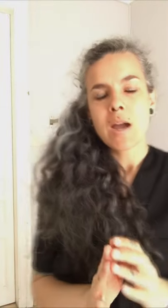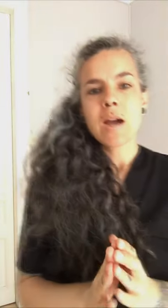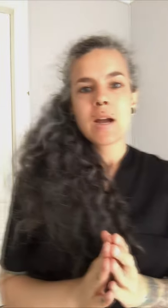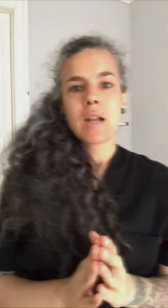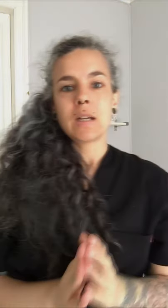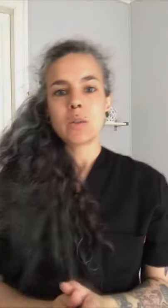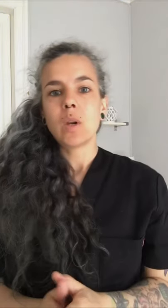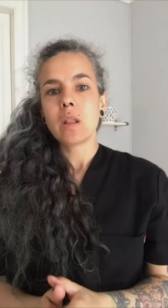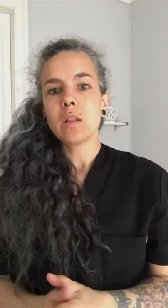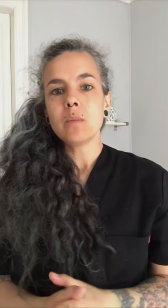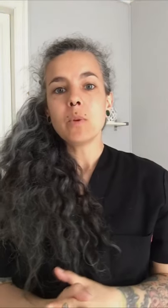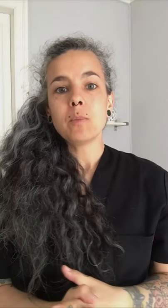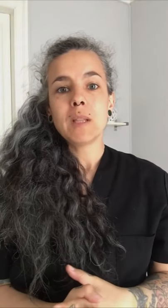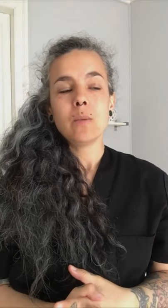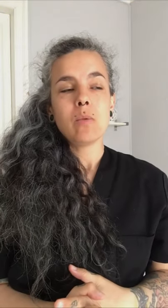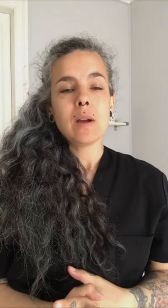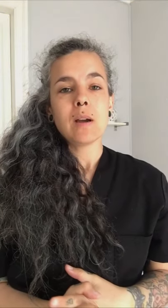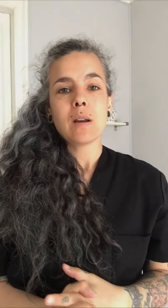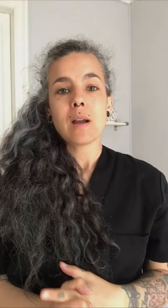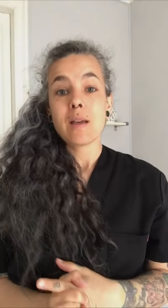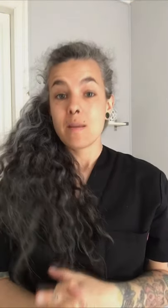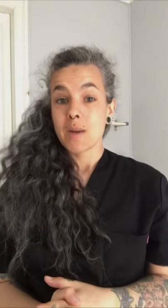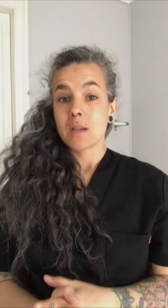La articulación temporomandibular, además,